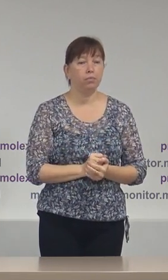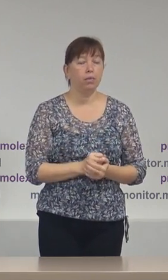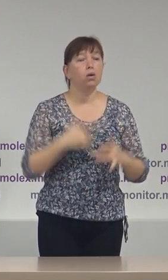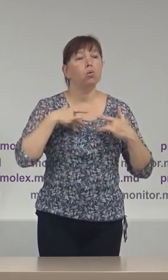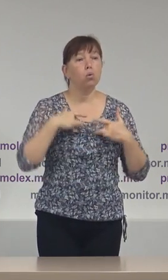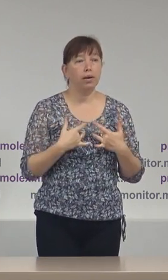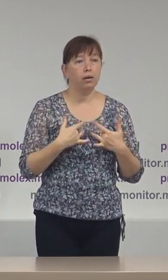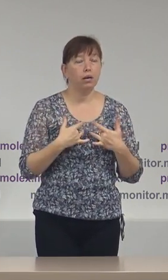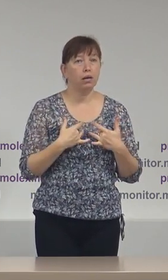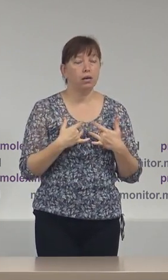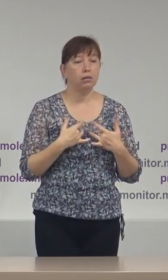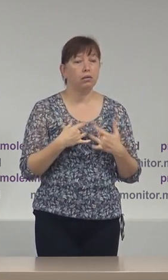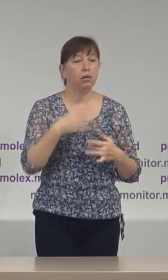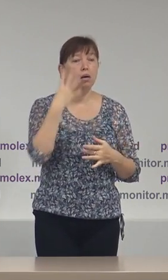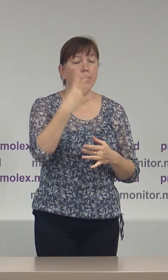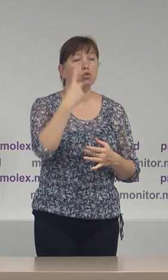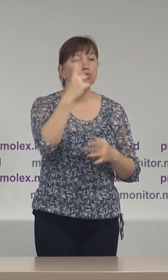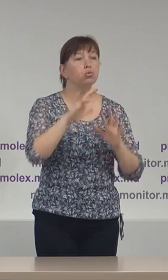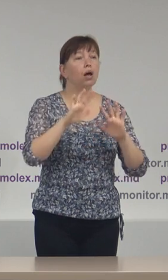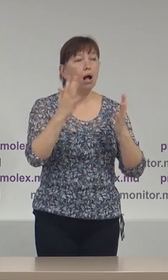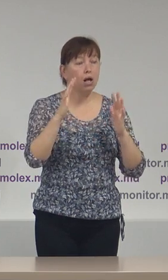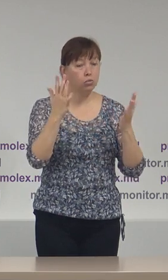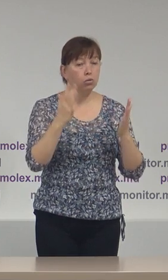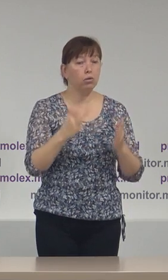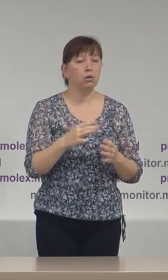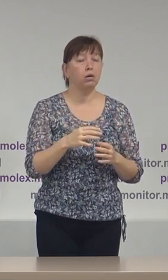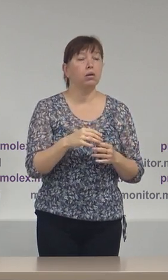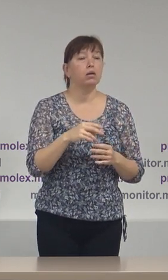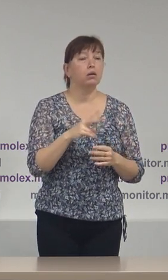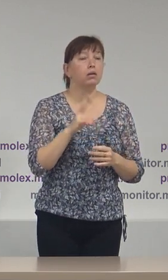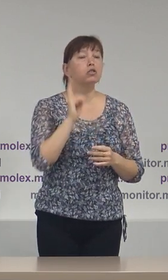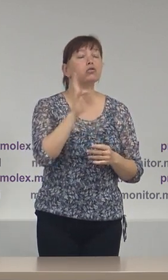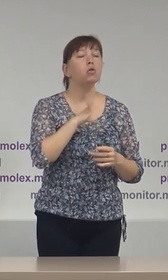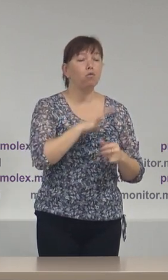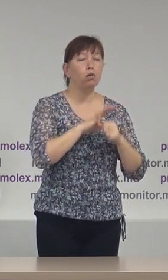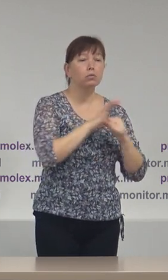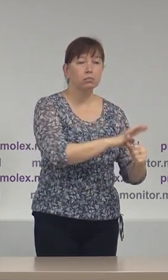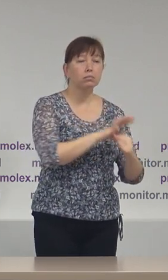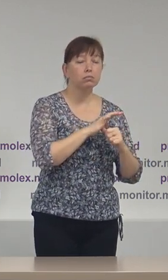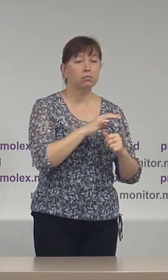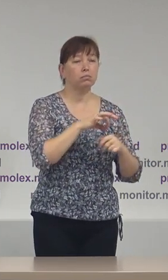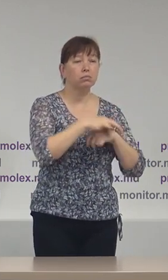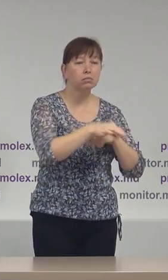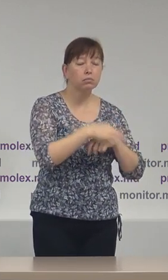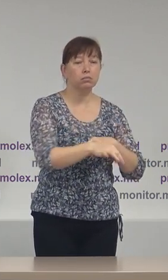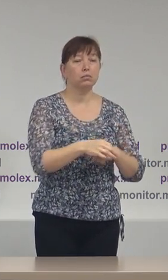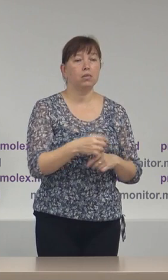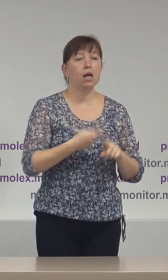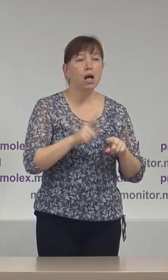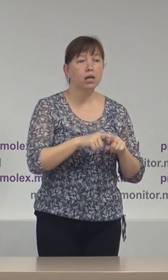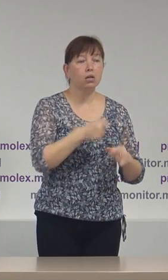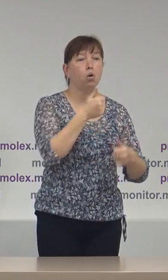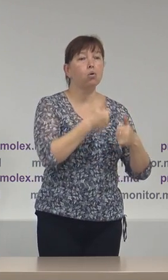regret în 41 cazuri autorii discursului de ură și instigare la discriminare sunt